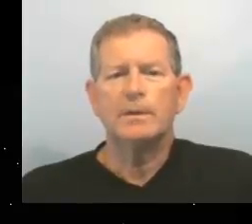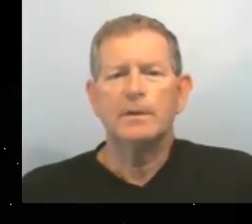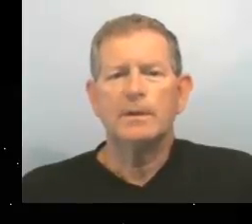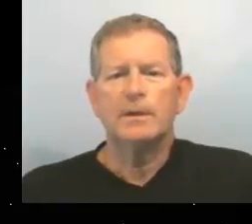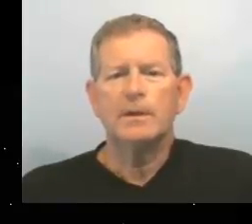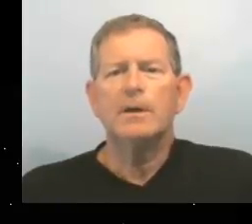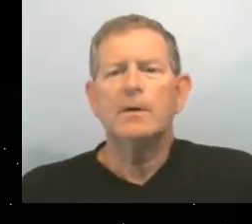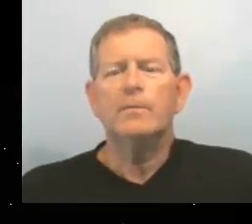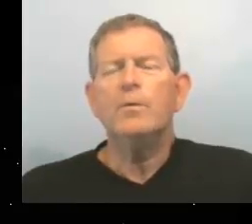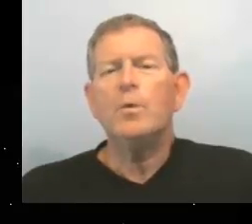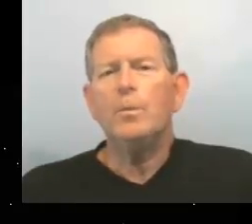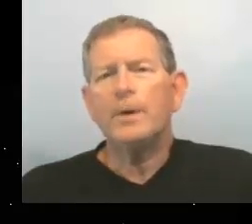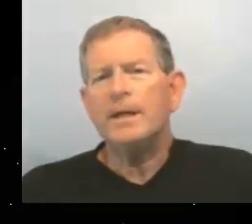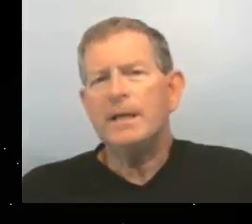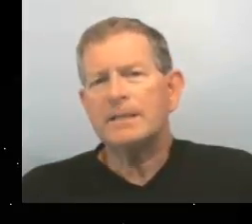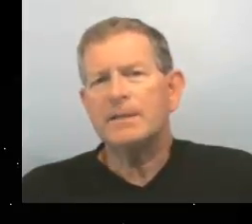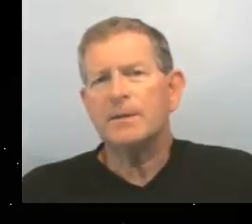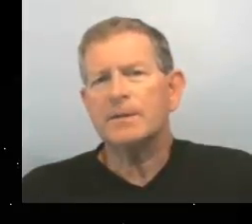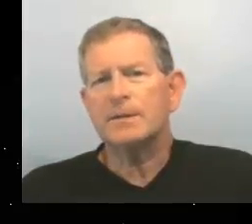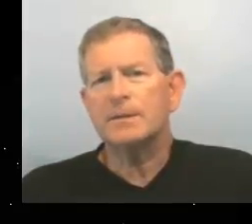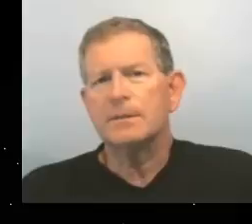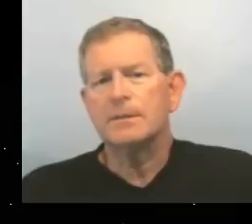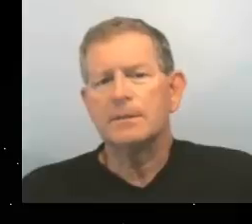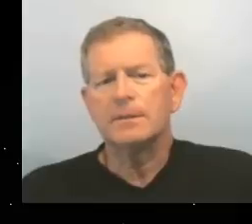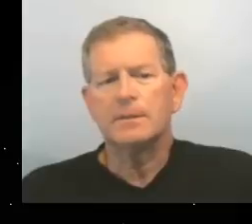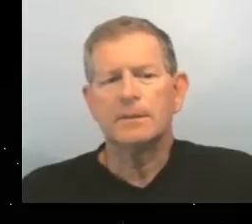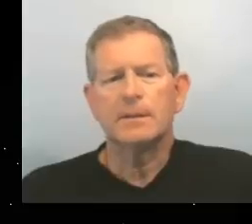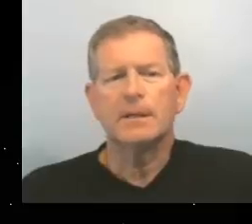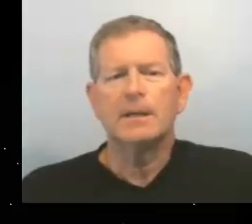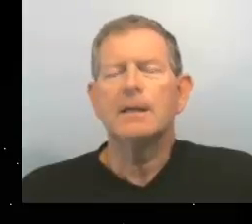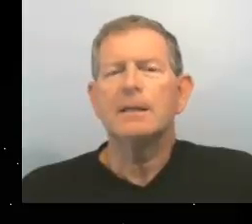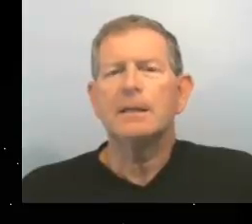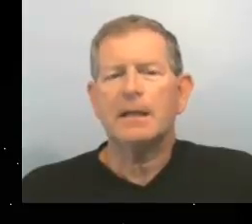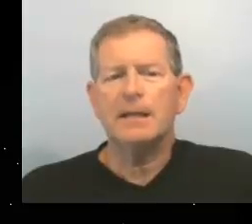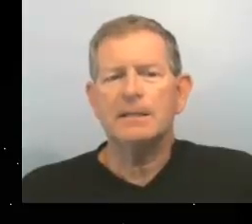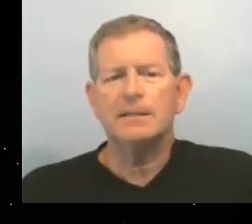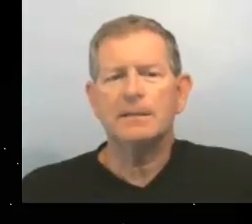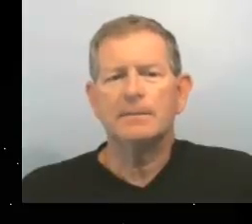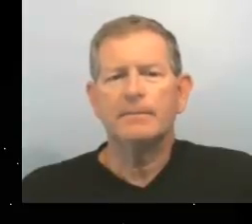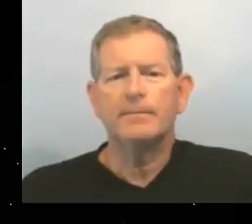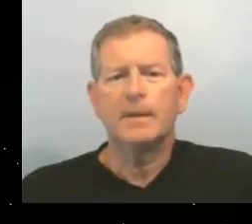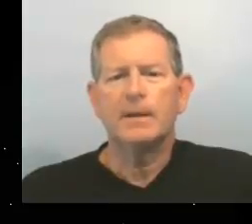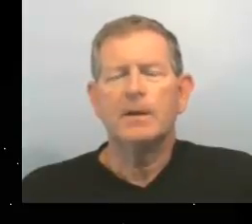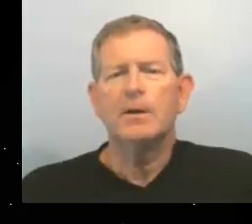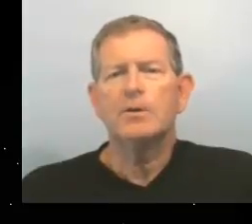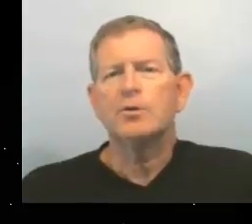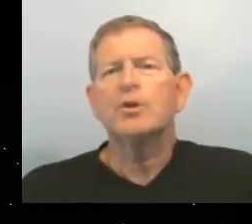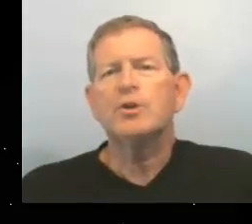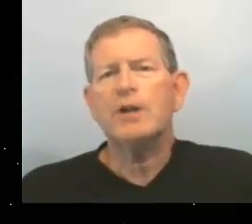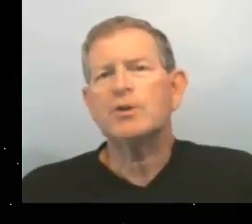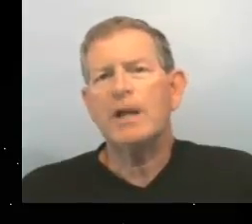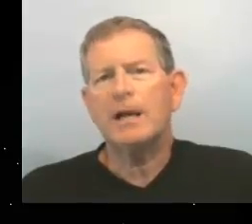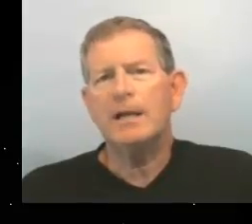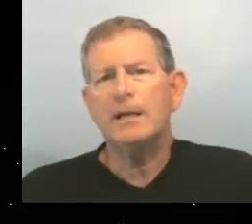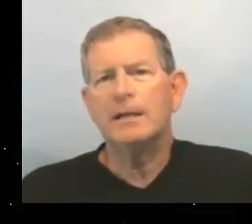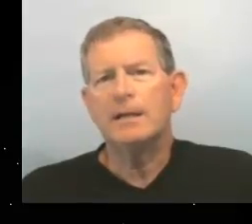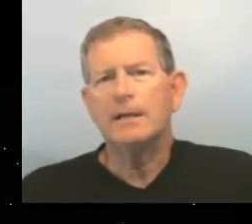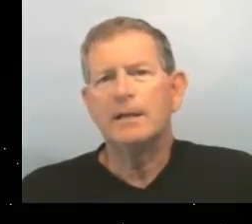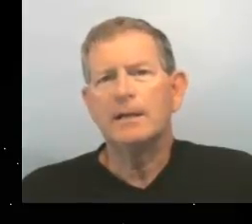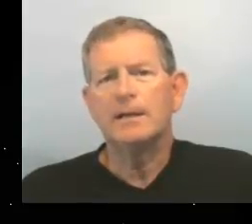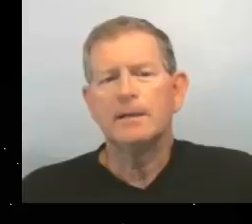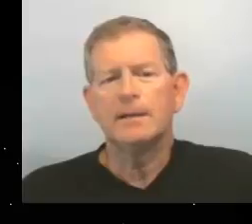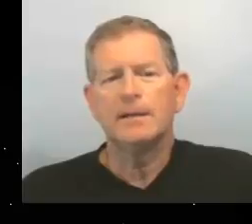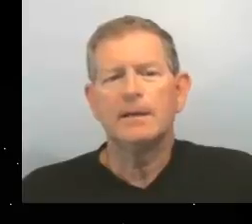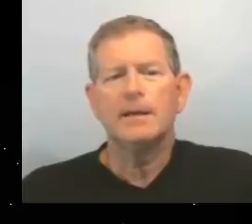12 vous comprenez la science 13 je cherche la clé